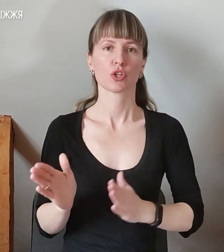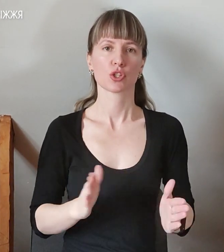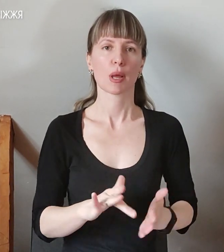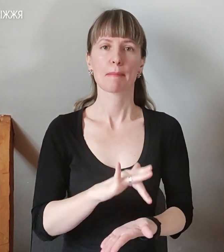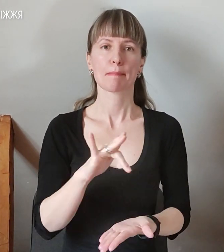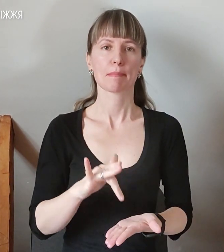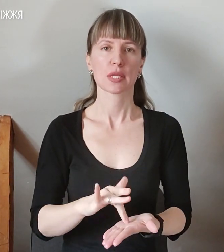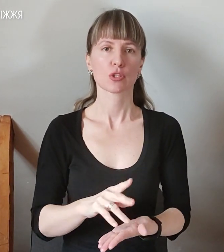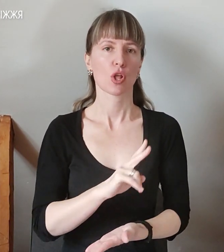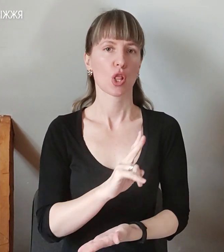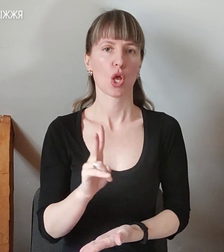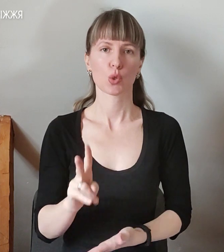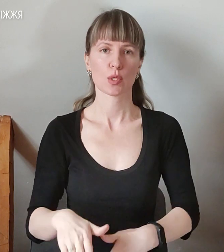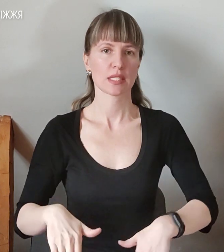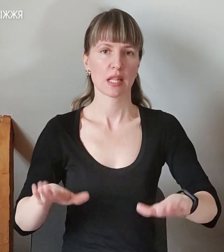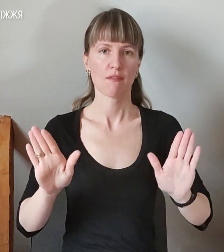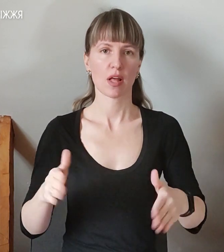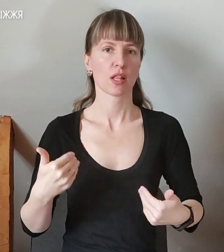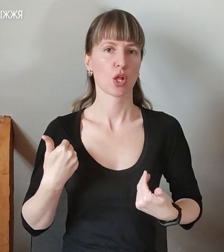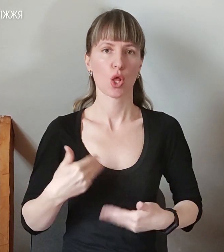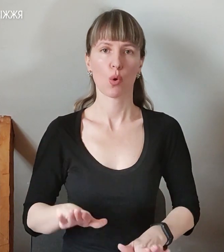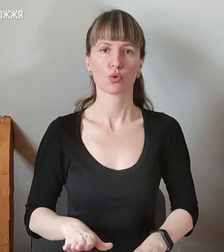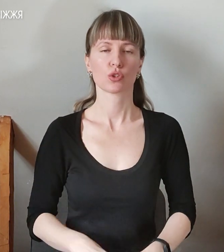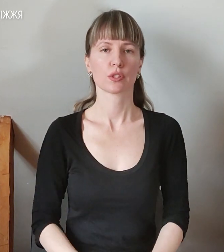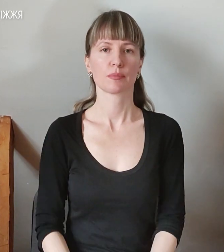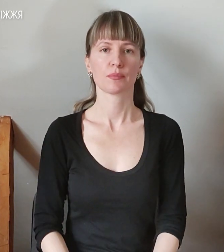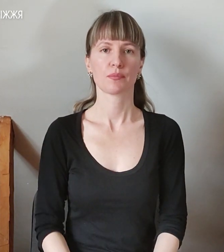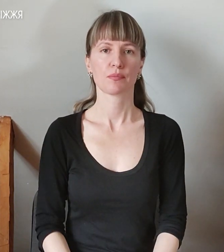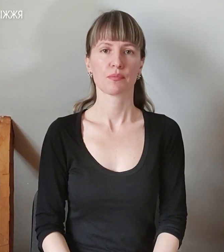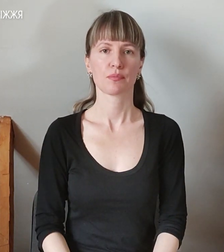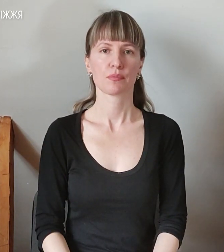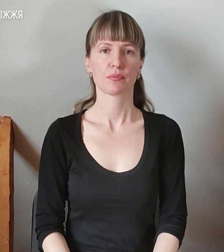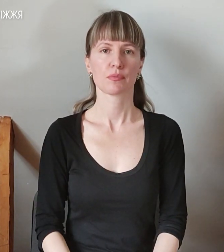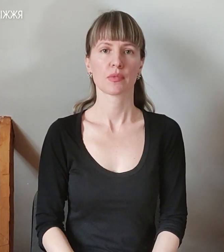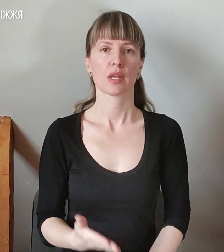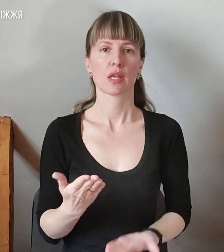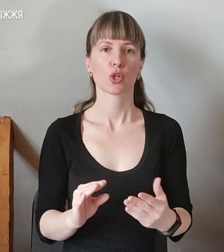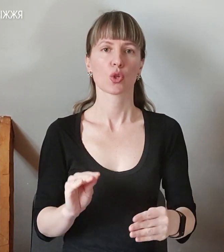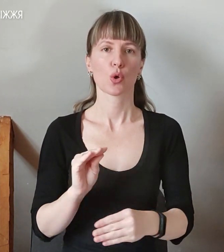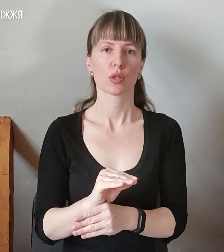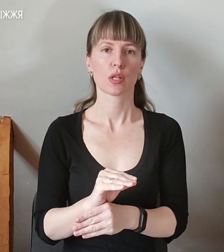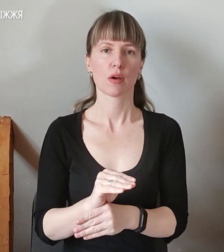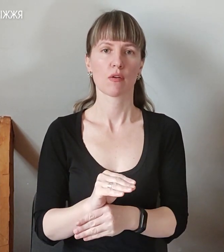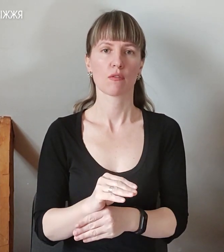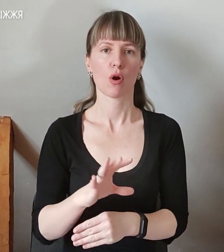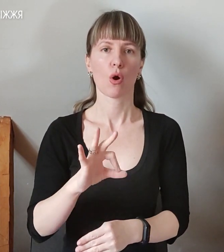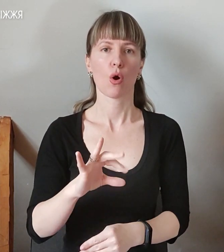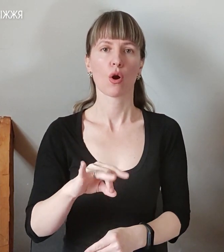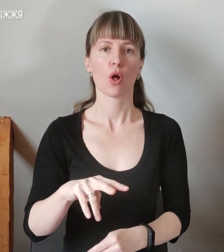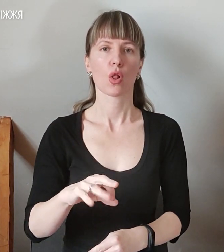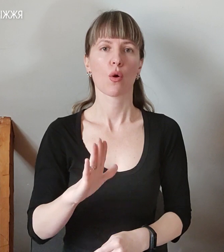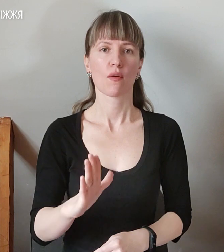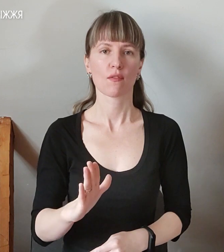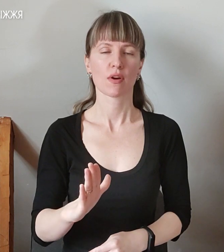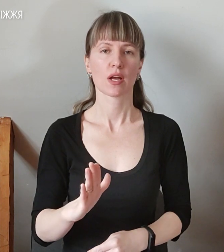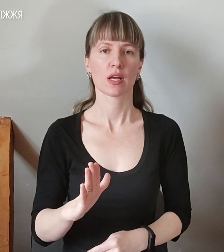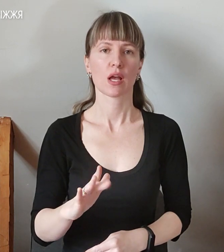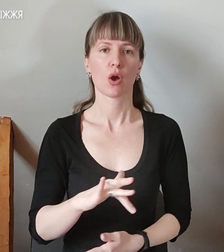здавати, не збирається. Як додав Дмитро Урлов, безпосередньо міський голова